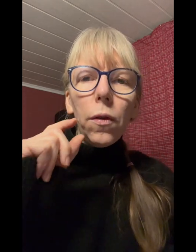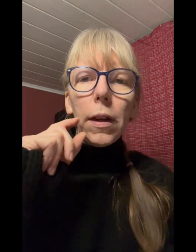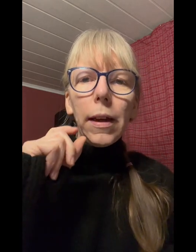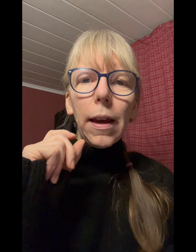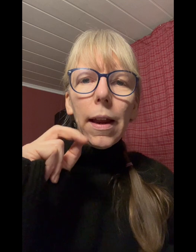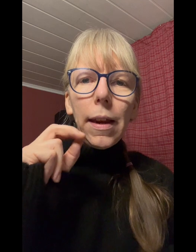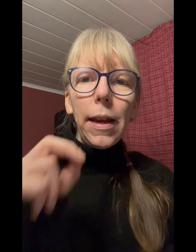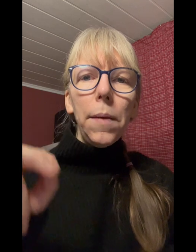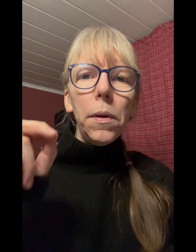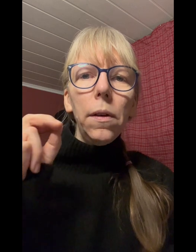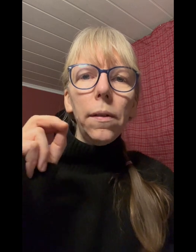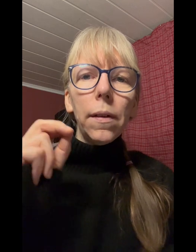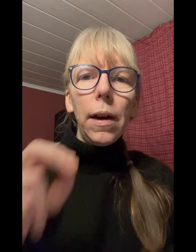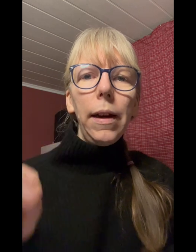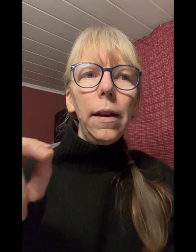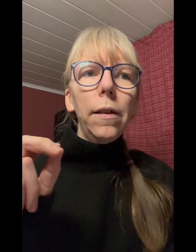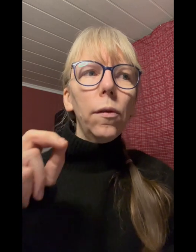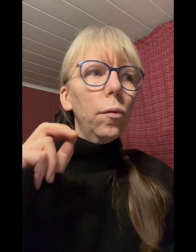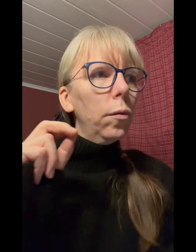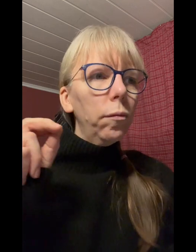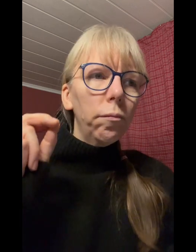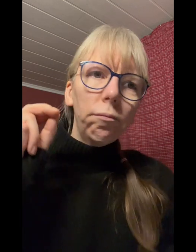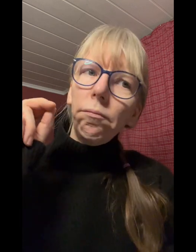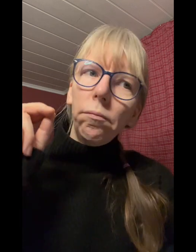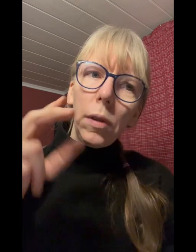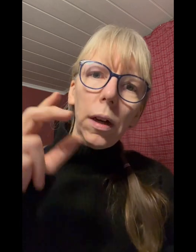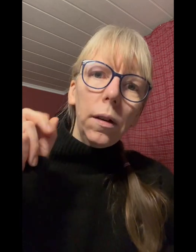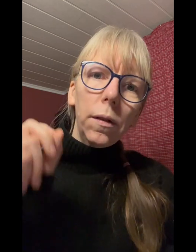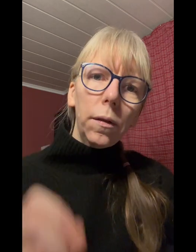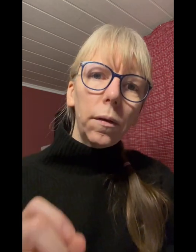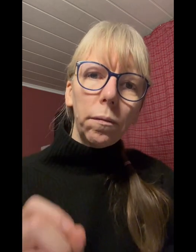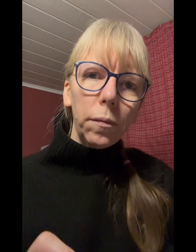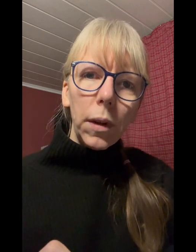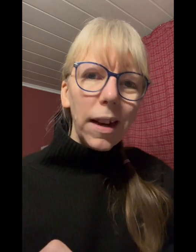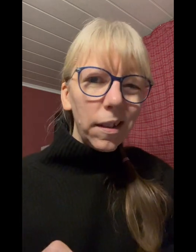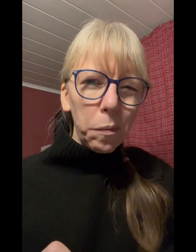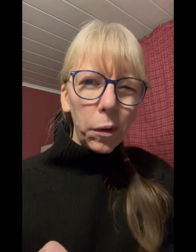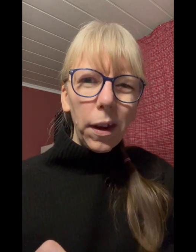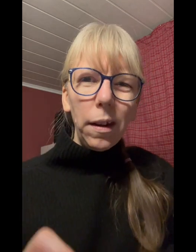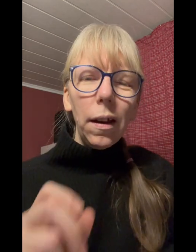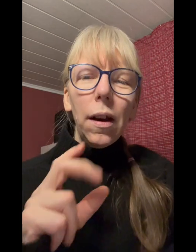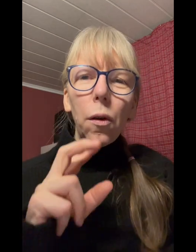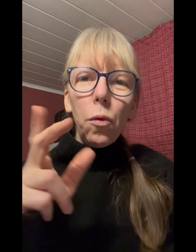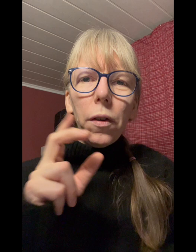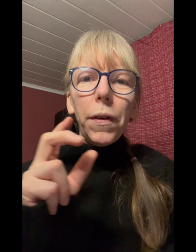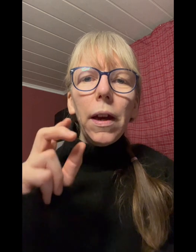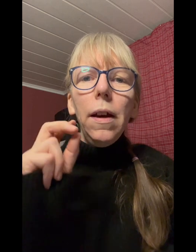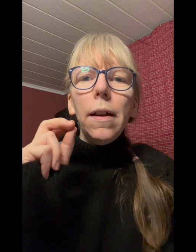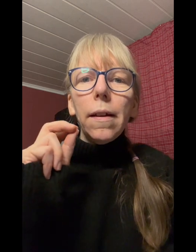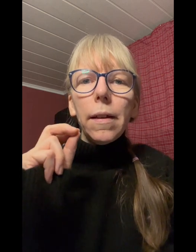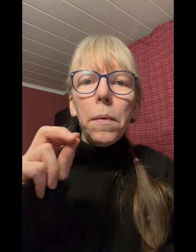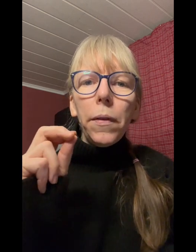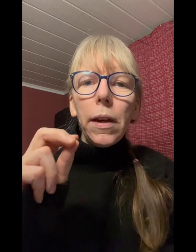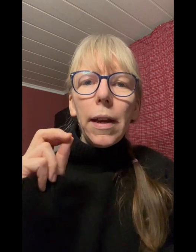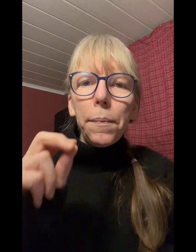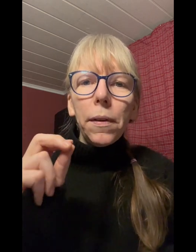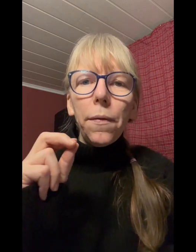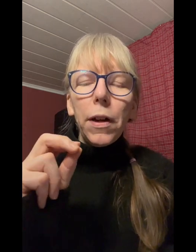ich erlebe es eigentlich zu 80 prozent ungefähr dass immer wieder die apps falsch